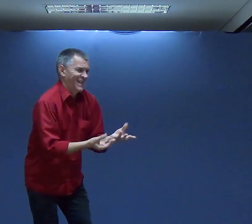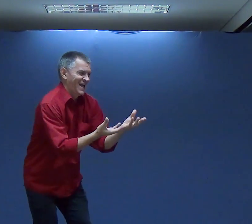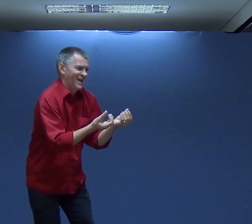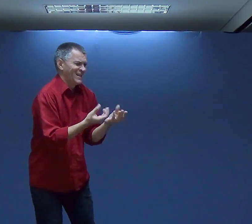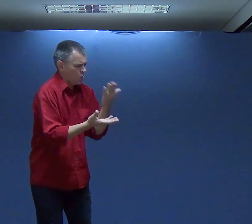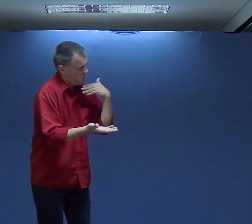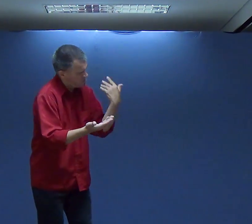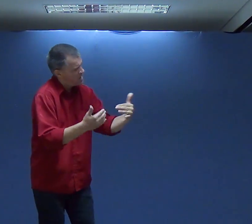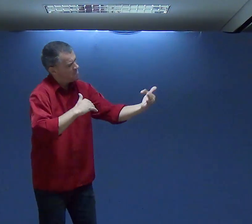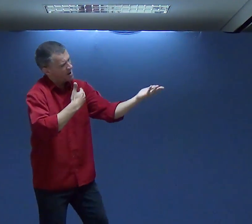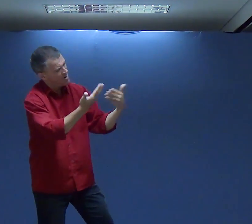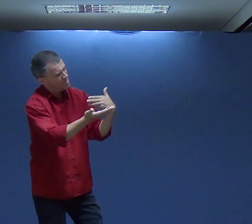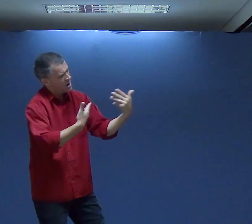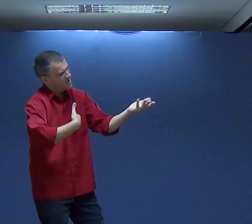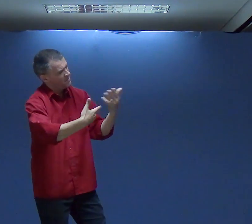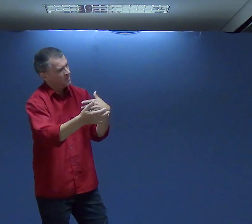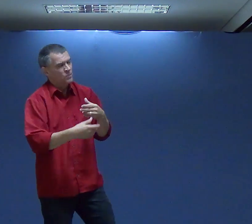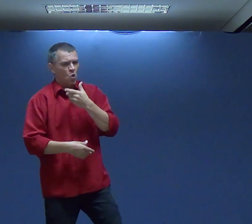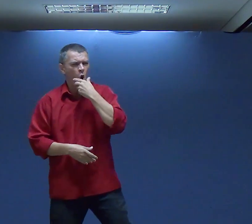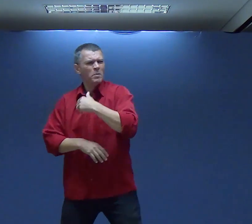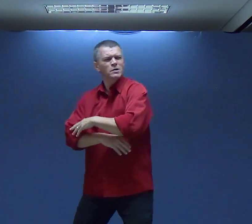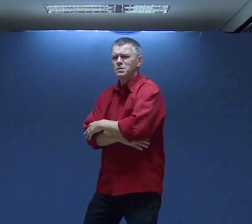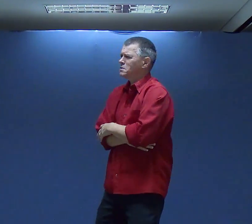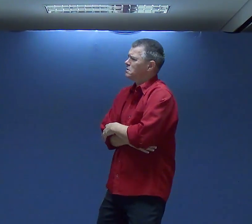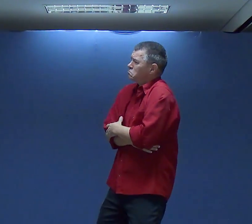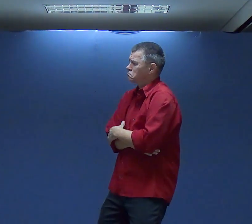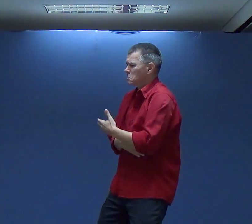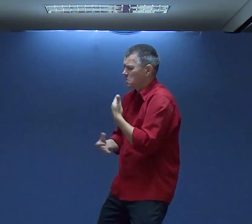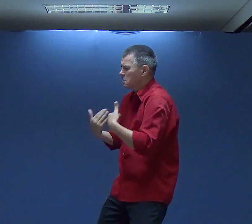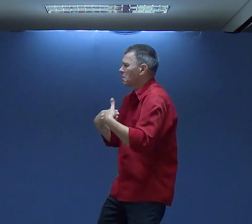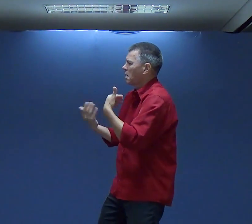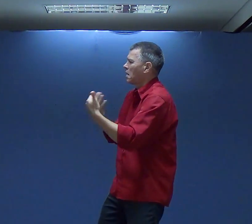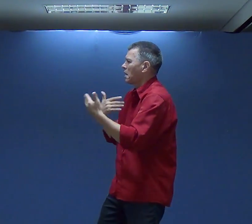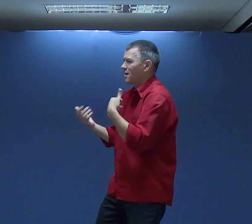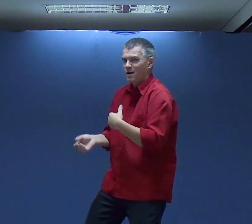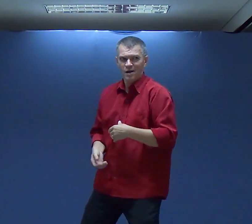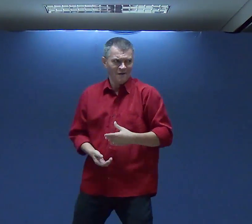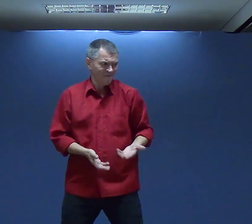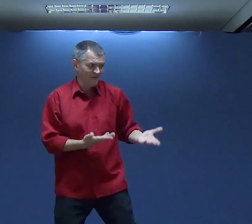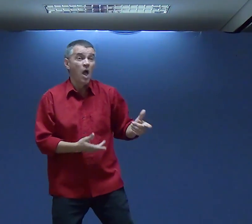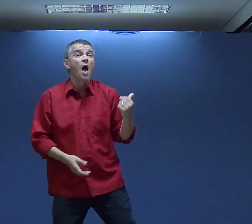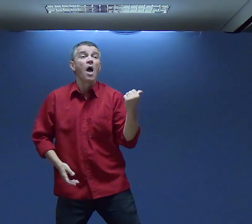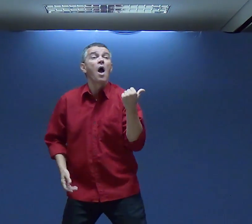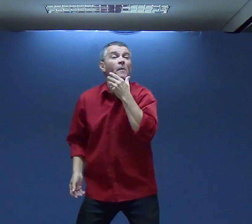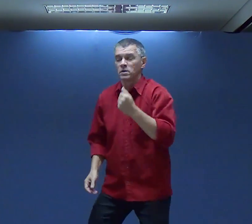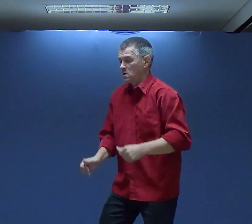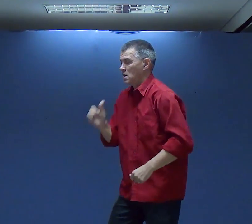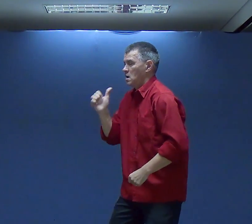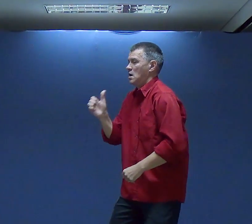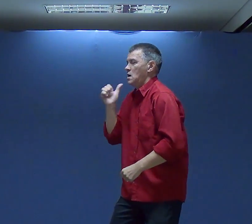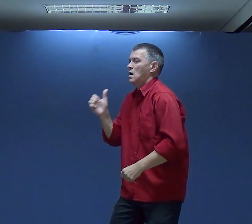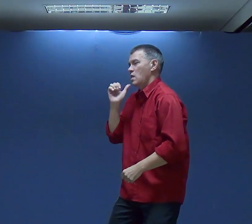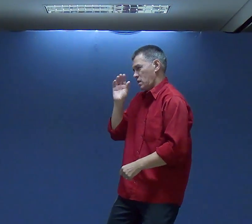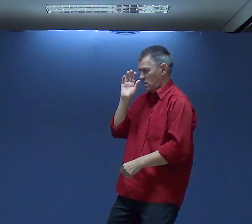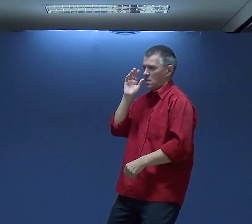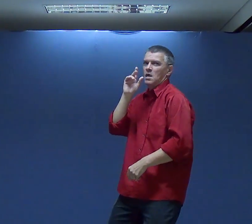imaginar Muitas coisas Ele criou Toda uma estratégia Daquele homem Bebeu Comeu